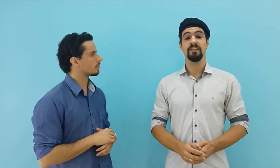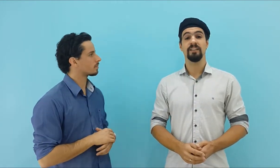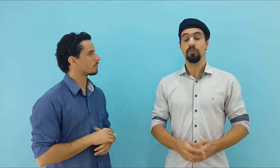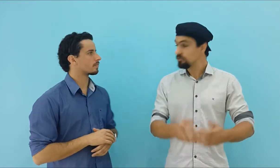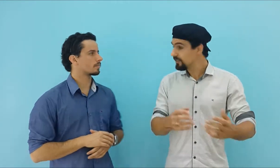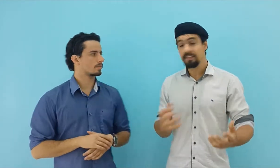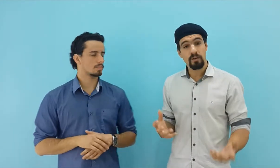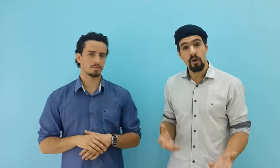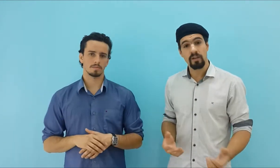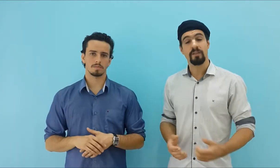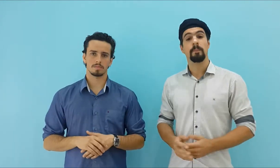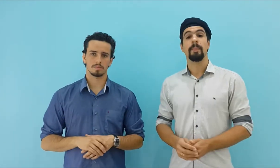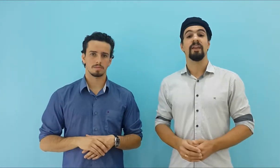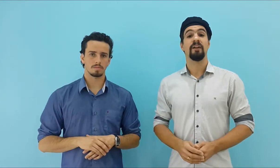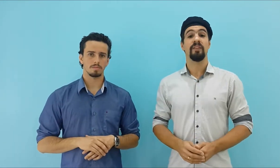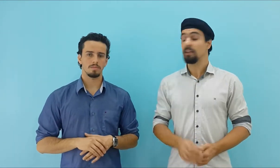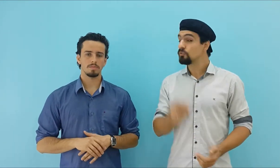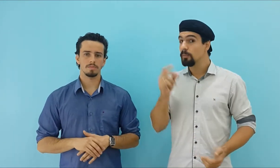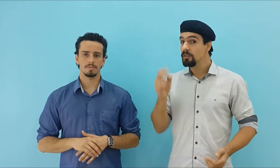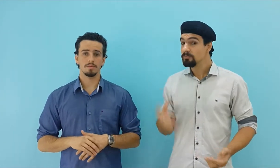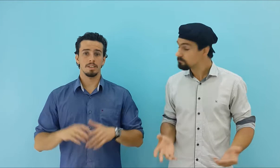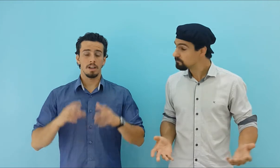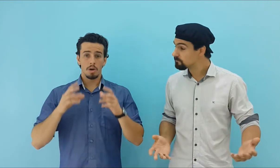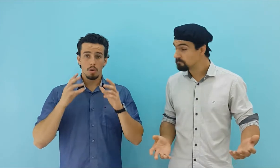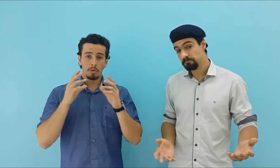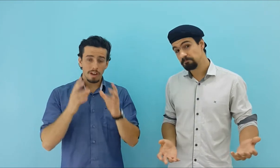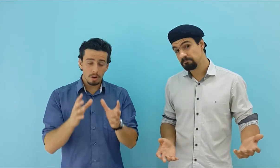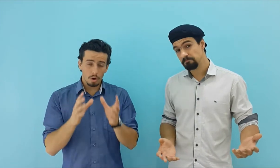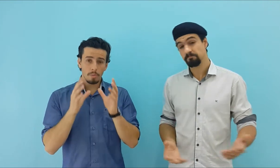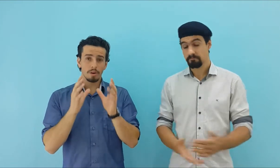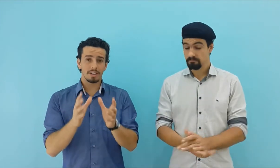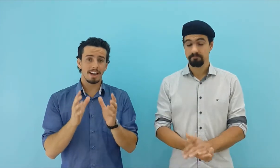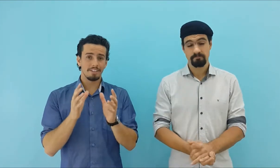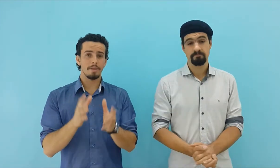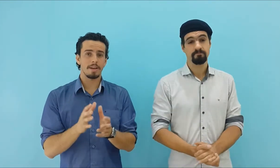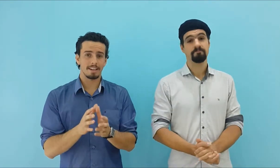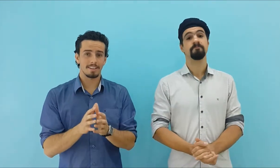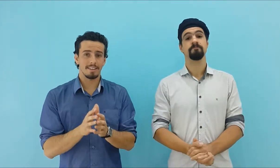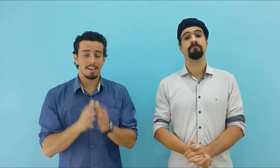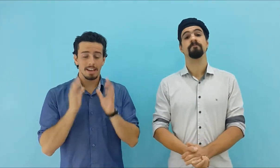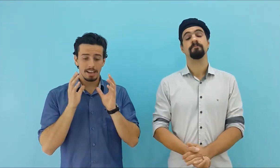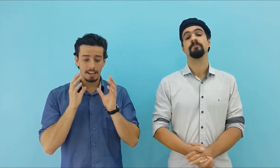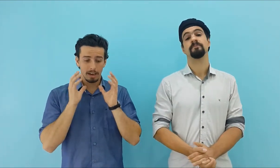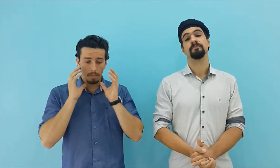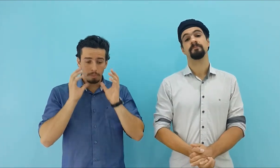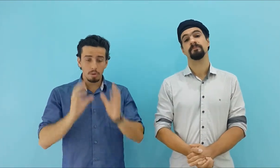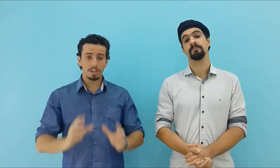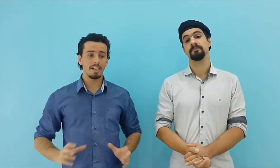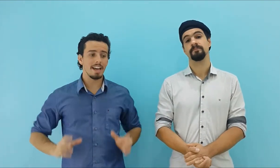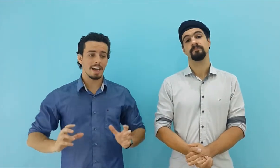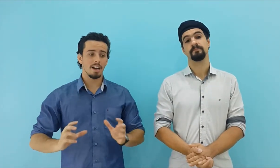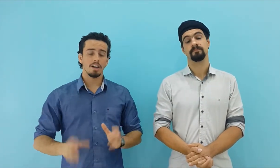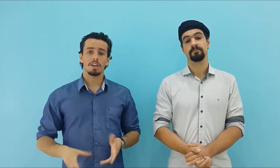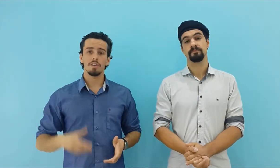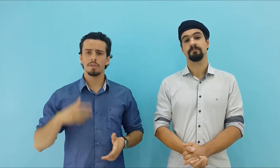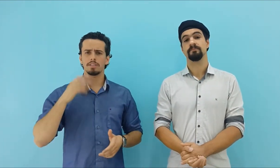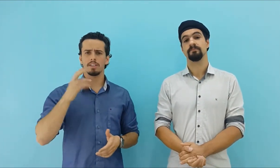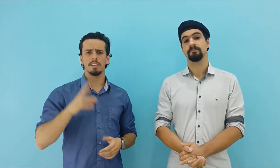nosso interesse agora é falar sobre o valor por trás da meta. Por que é que você